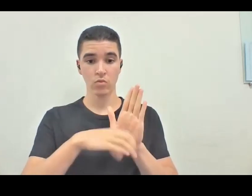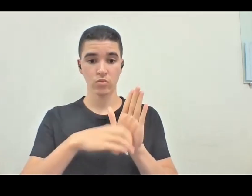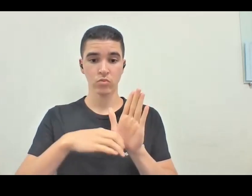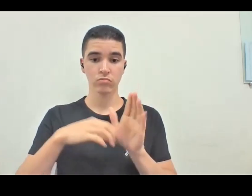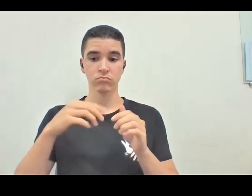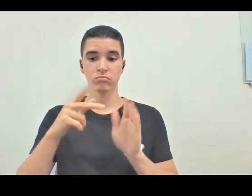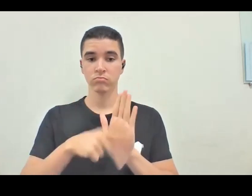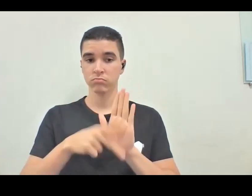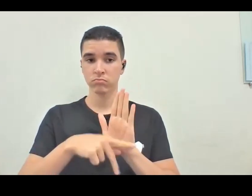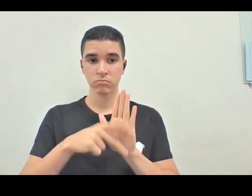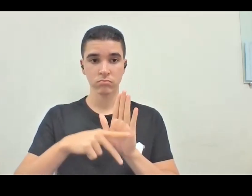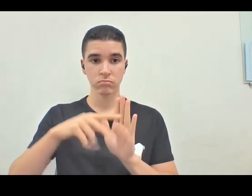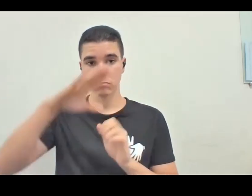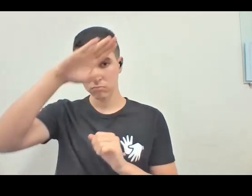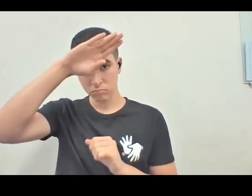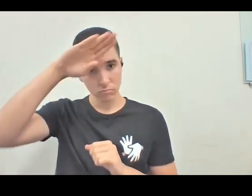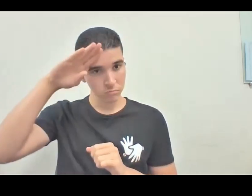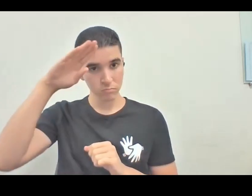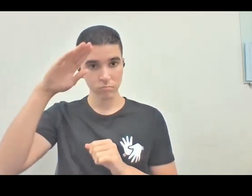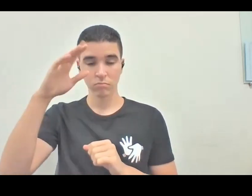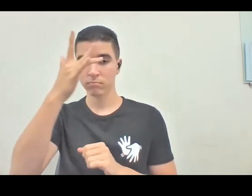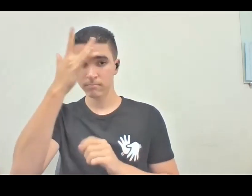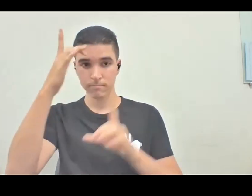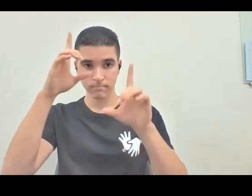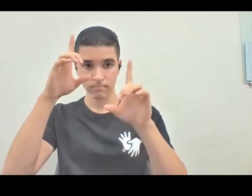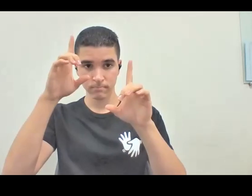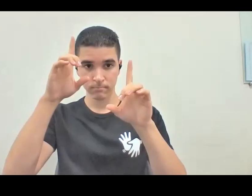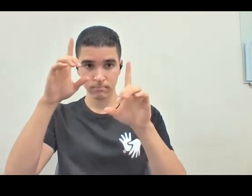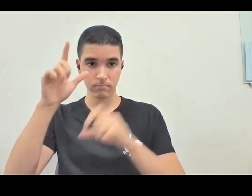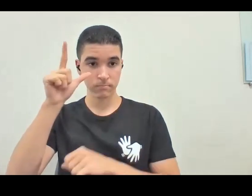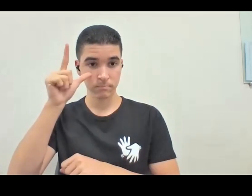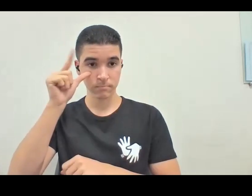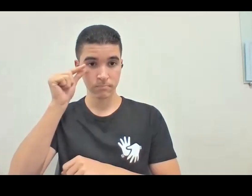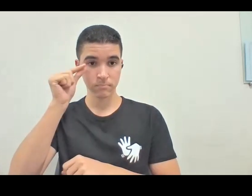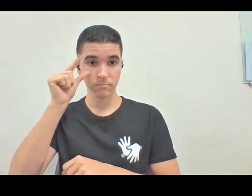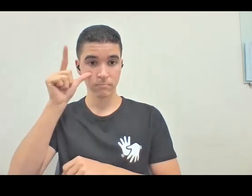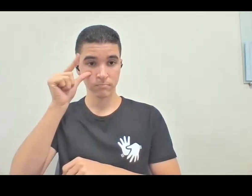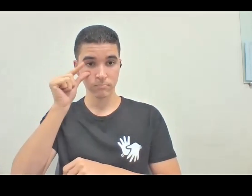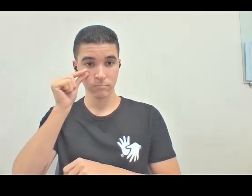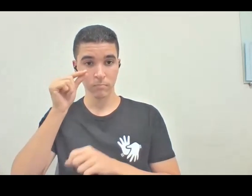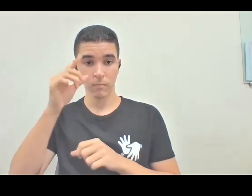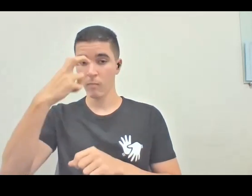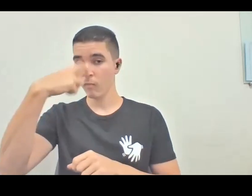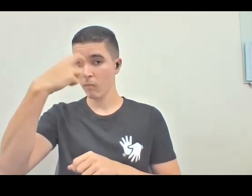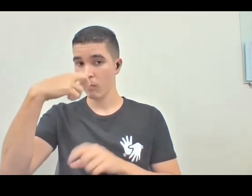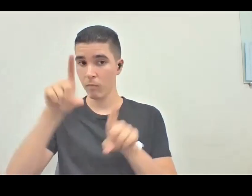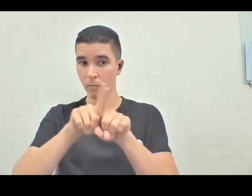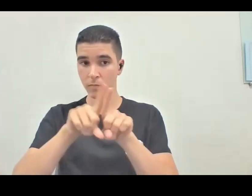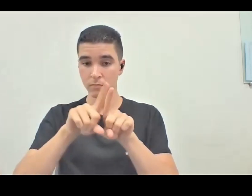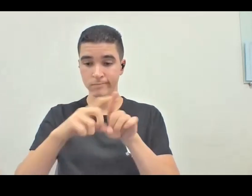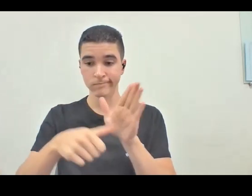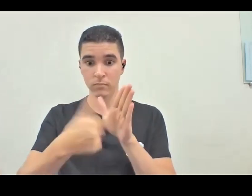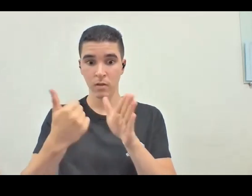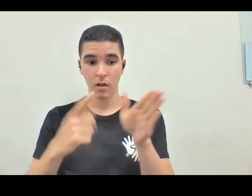os materiais de acessibilidade para pessoas de baixa visão e pessoas com deficiência visual, a primeira coisa que eu